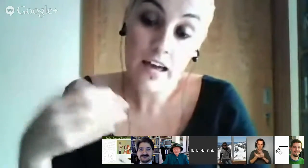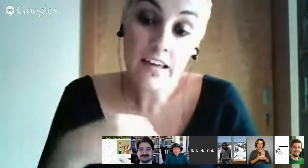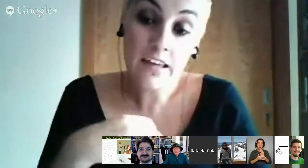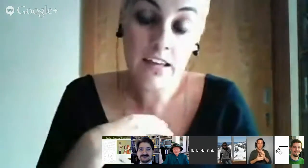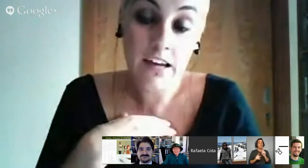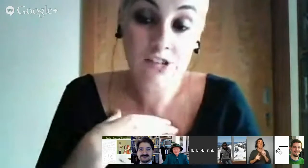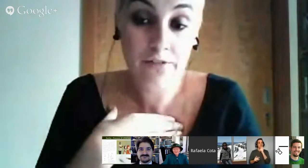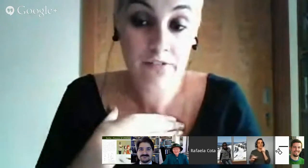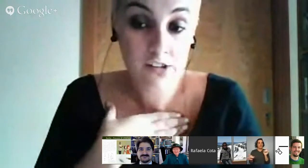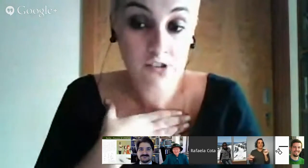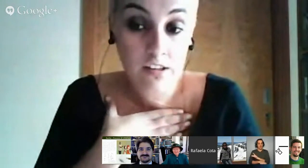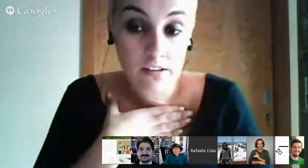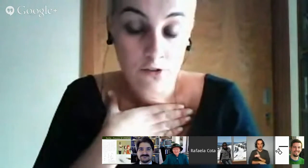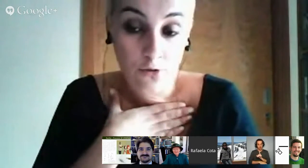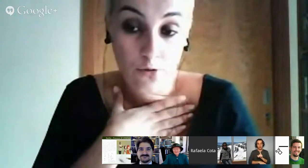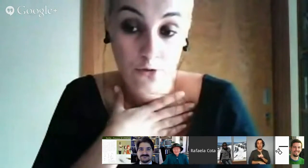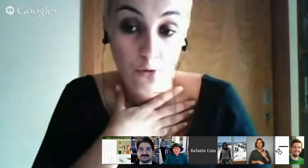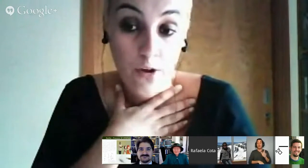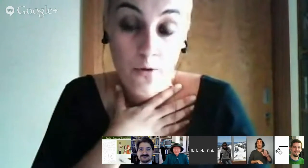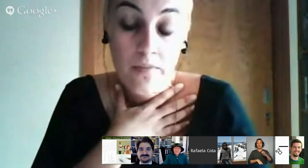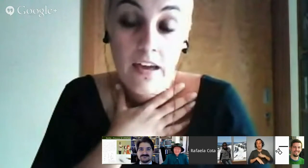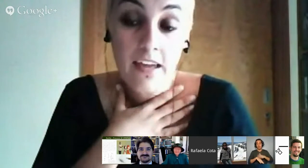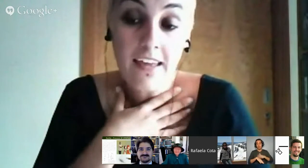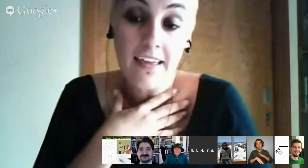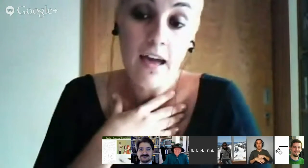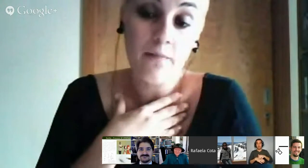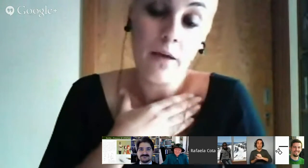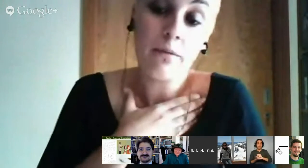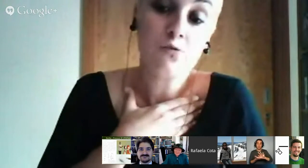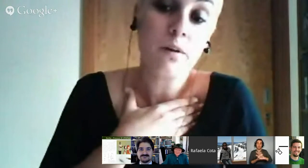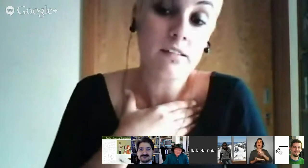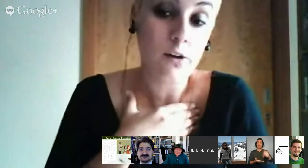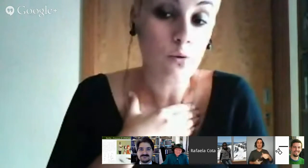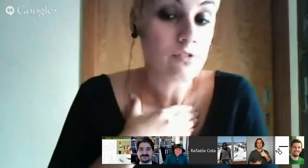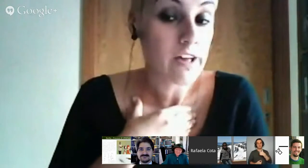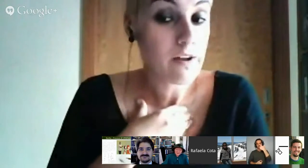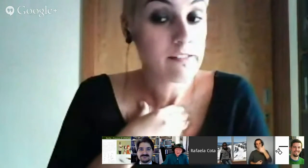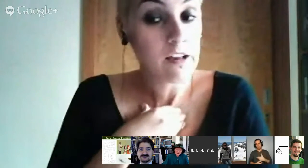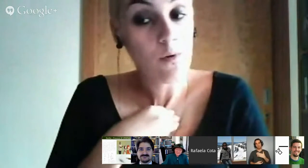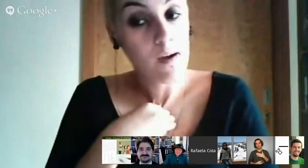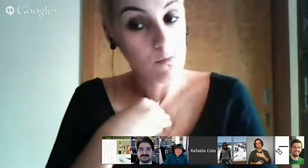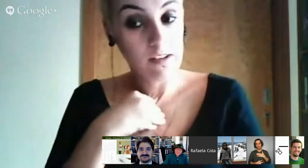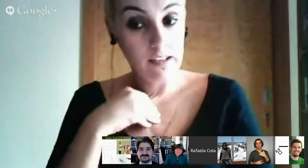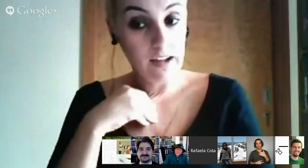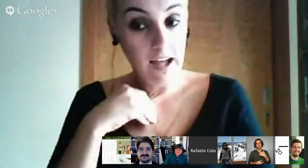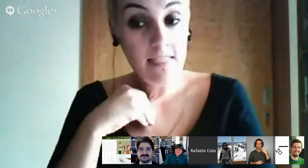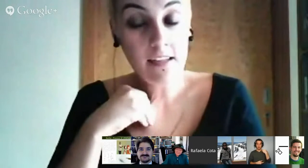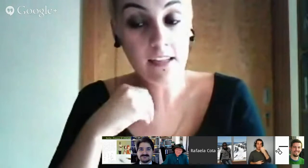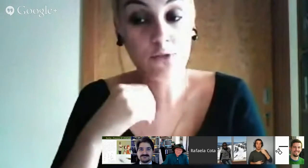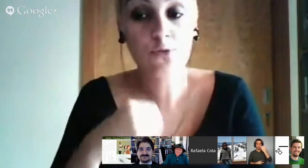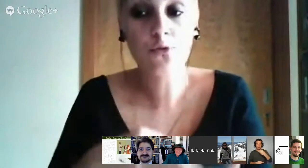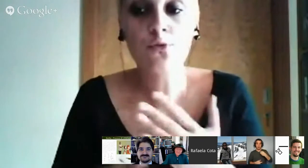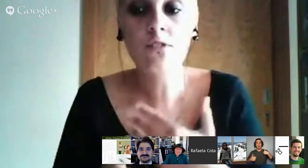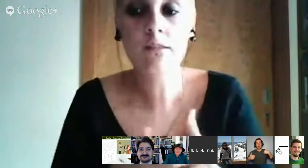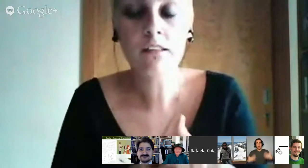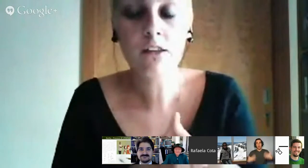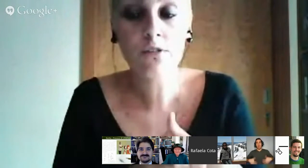e quem está a fazer a escrita sou eu e a minha experiência com signwriting não é muito alargada e todo o conhecimento que eu